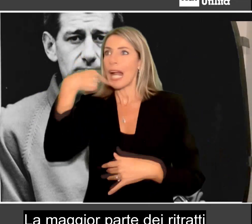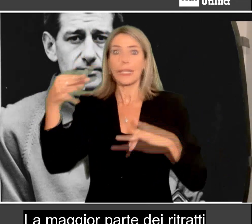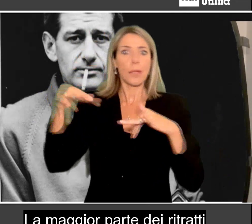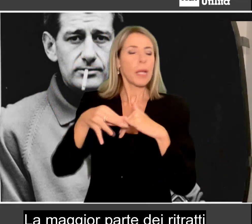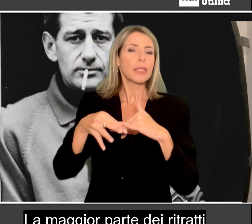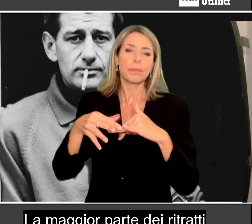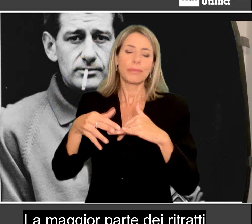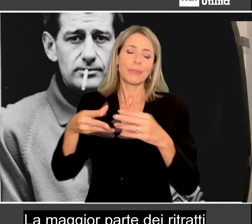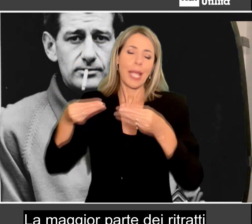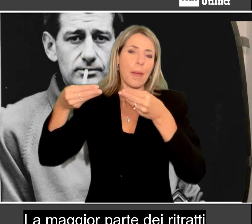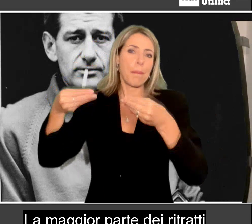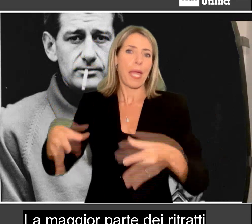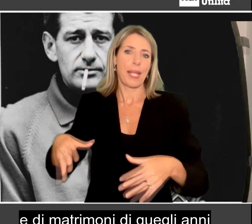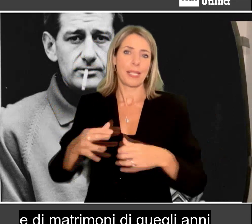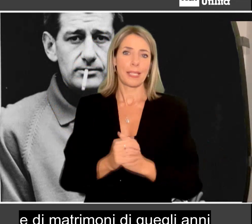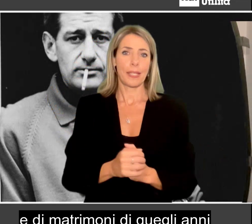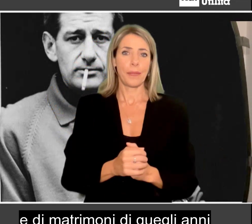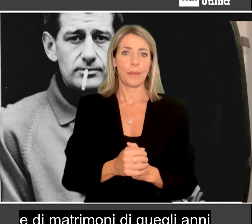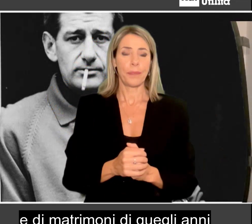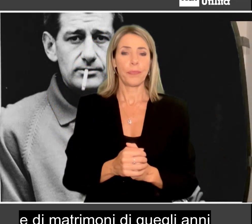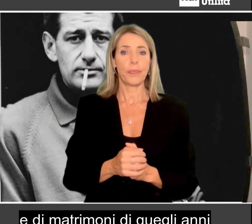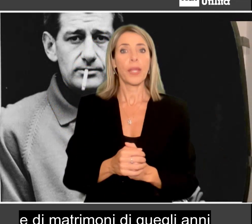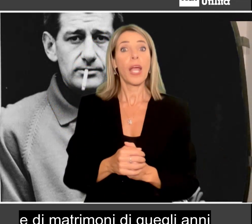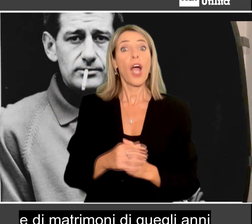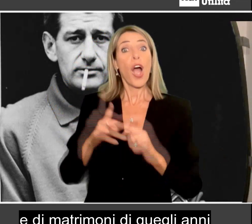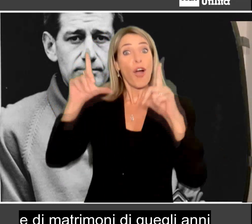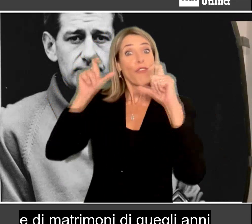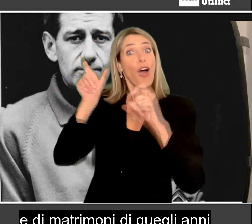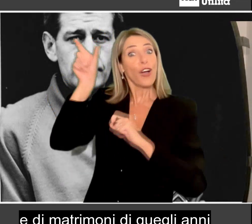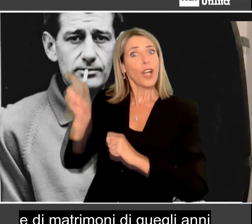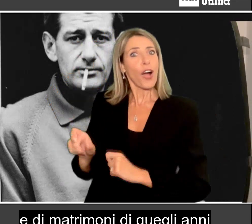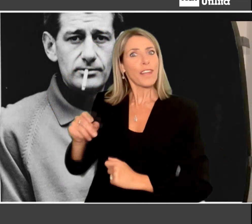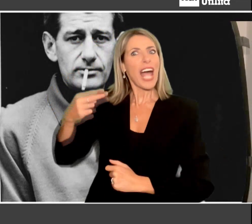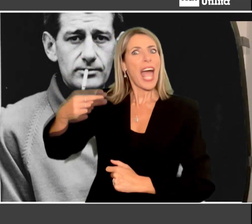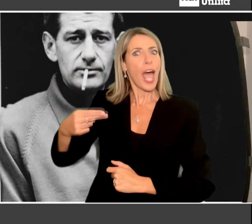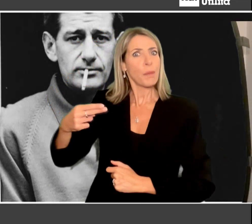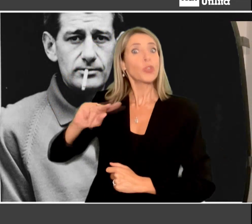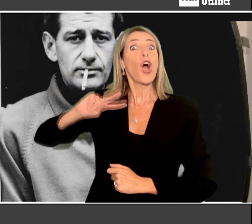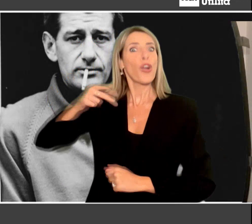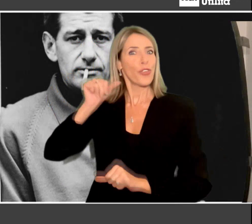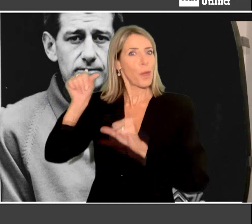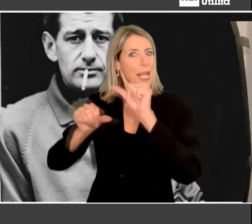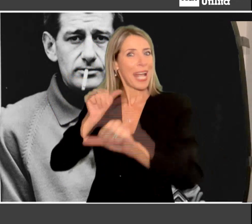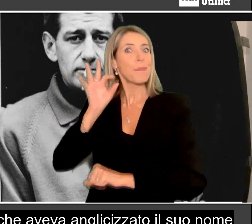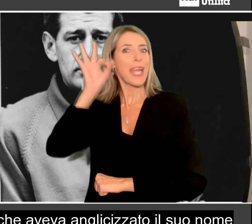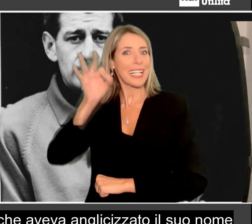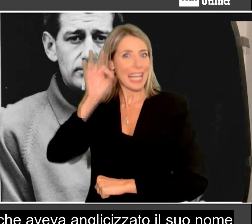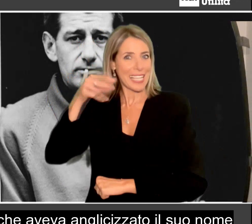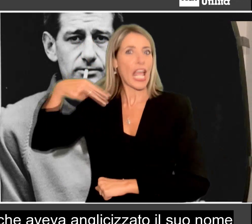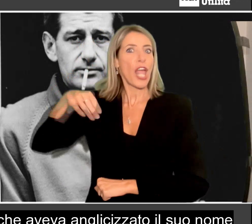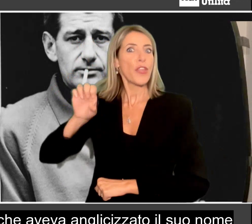e delle fotografie di moda e di matrimoni di quegli anni sono andate perdute. Il lavoro del fotografo, che aveva